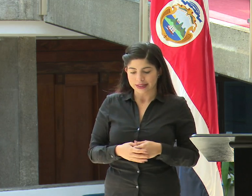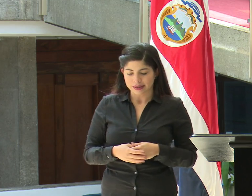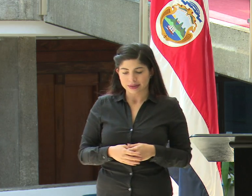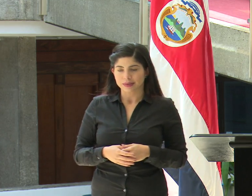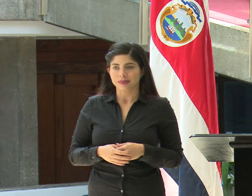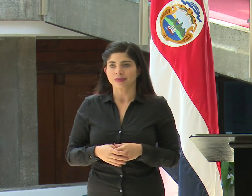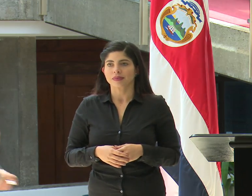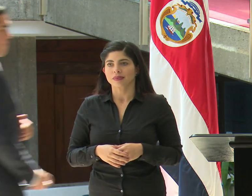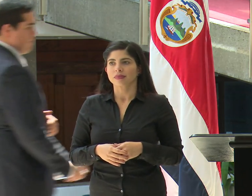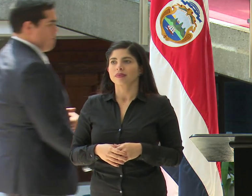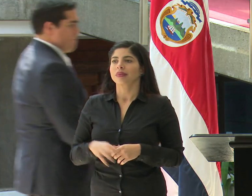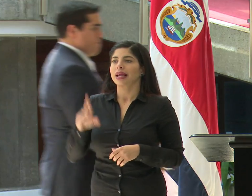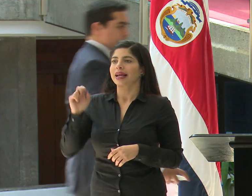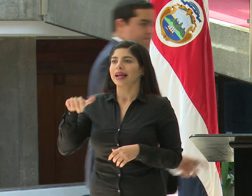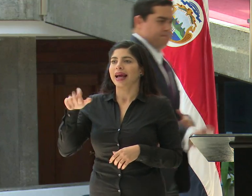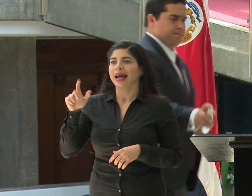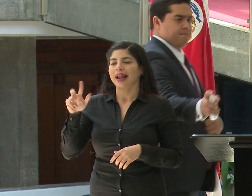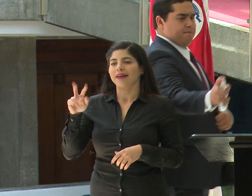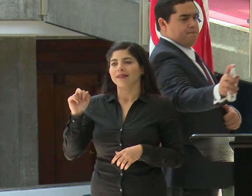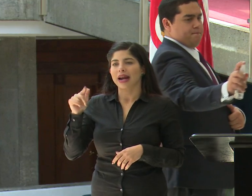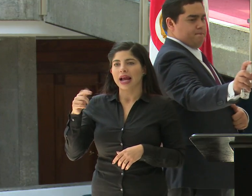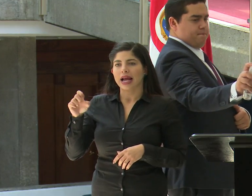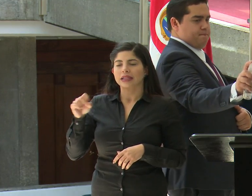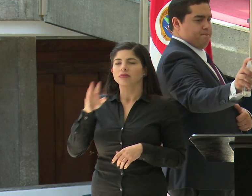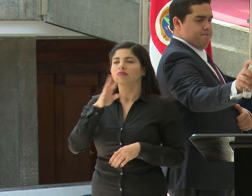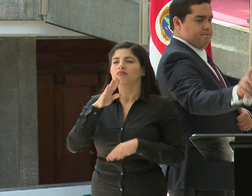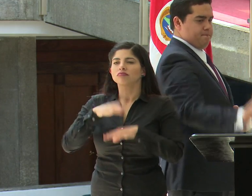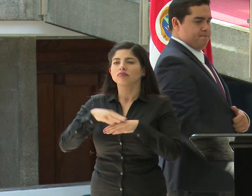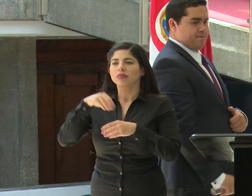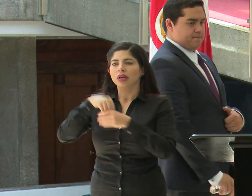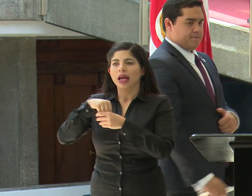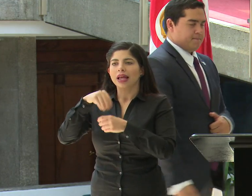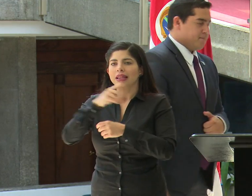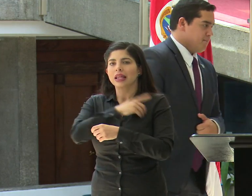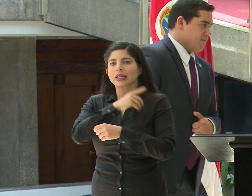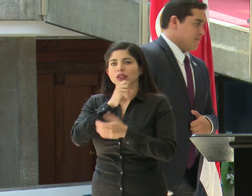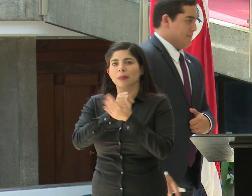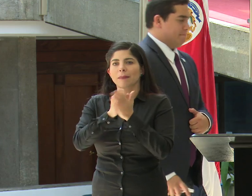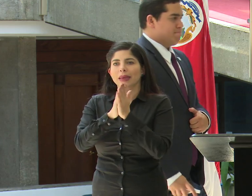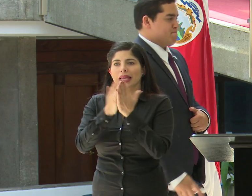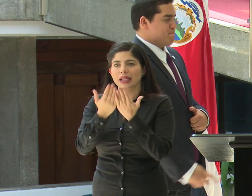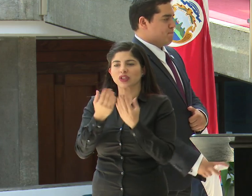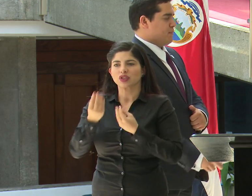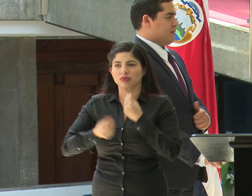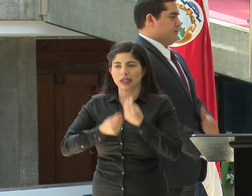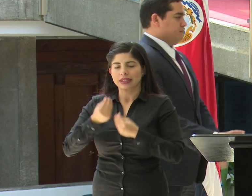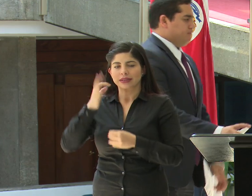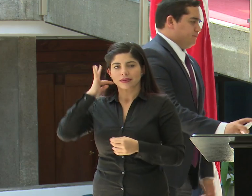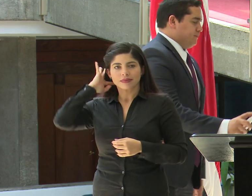Doña Raquel Vargas nos explica el trabajo que se lleva desde la Dirección de Migración y Extranjería.